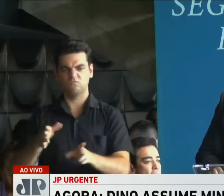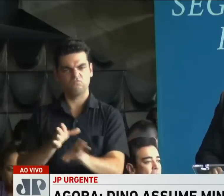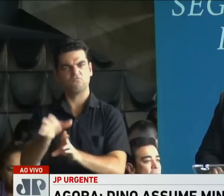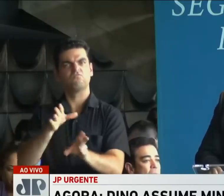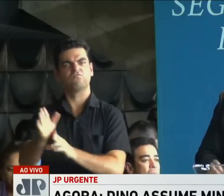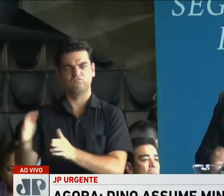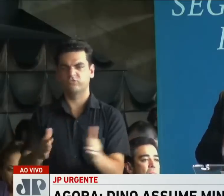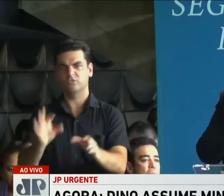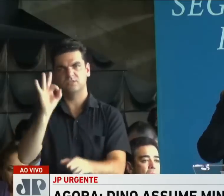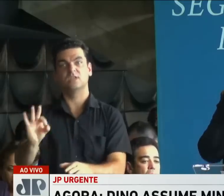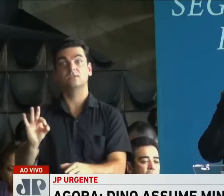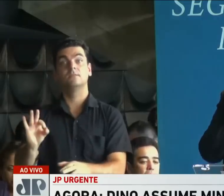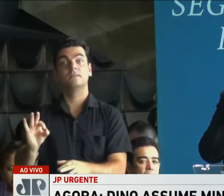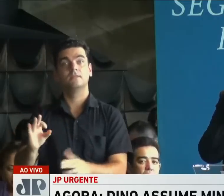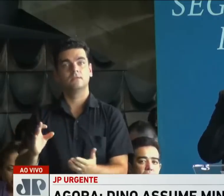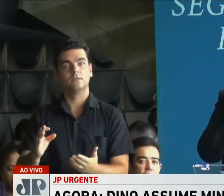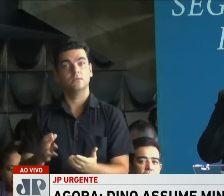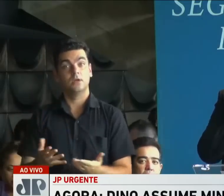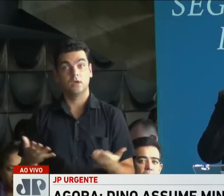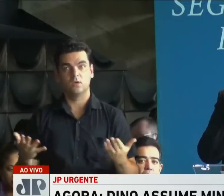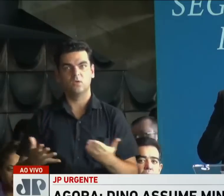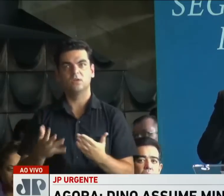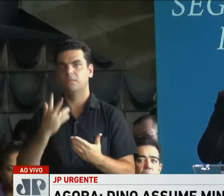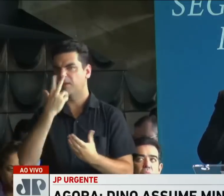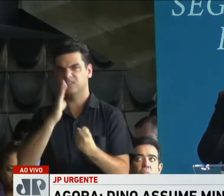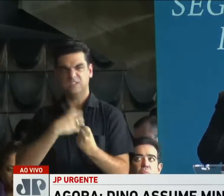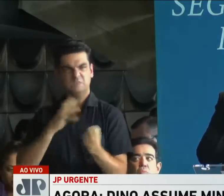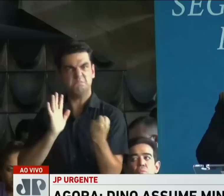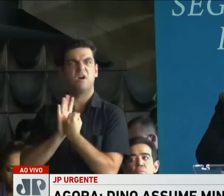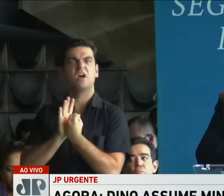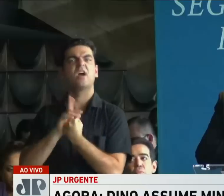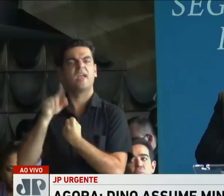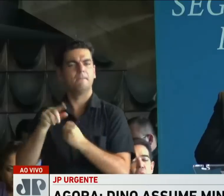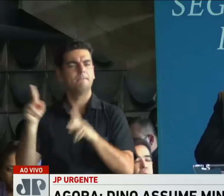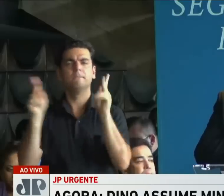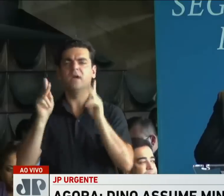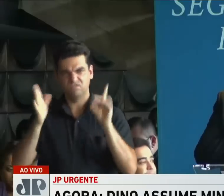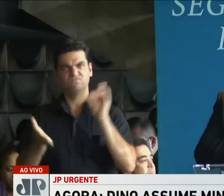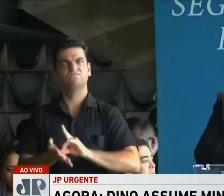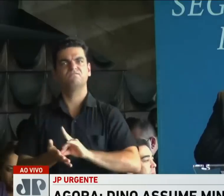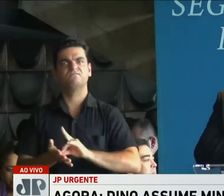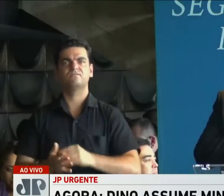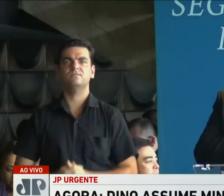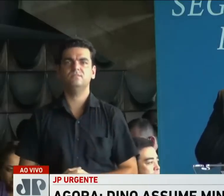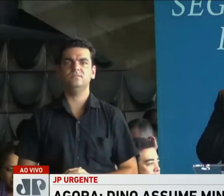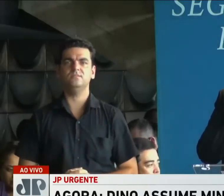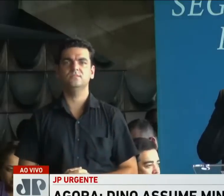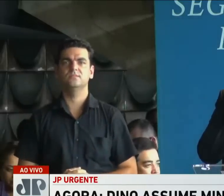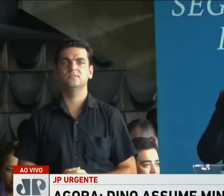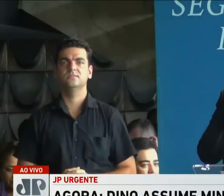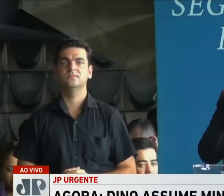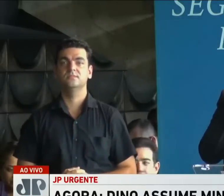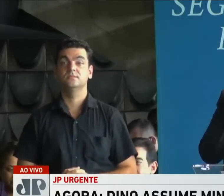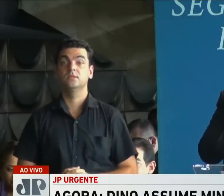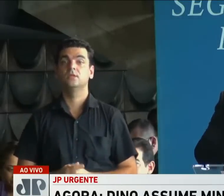que são vitais para que nós possamos autenticamente falar nesta paz verdadeira. Primeiro